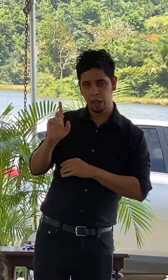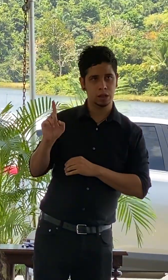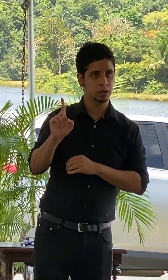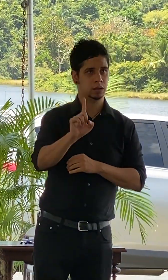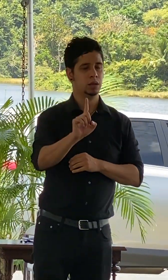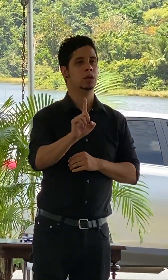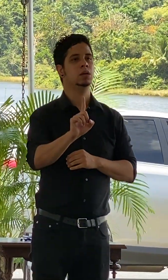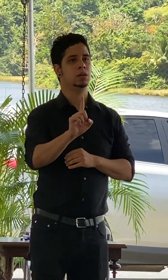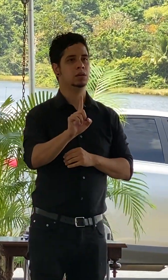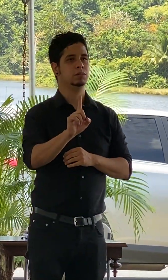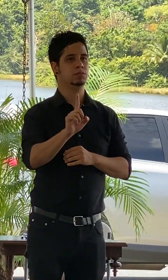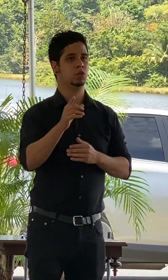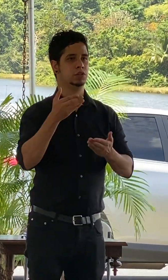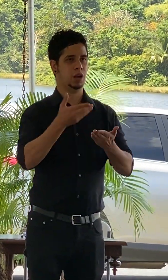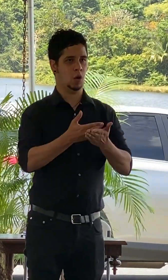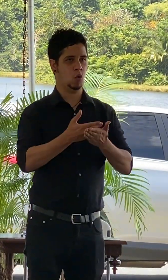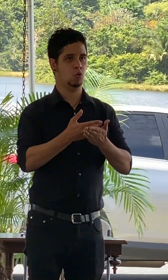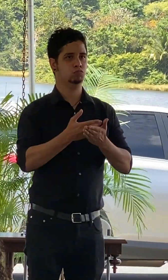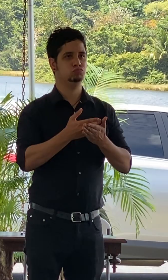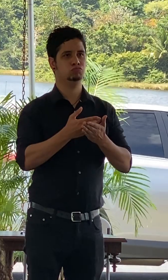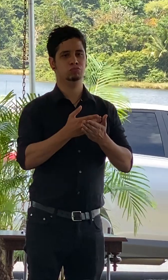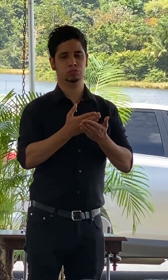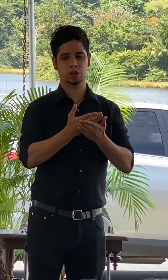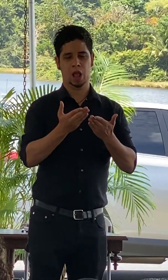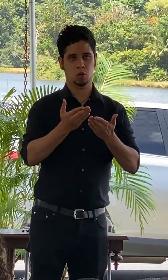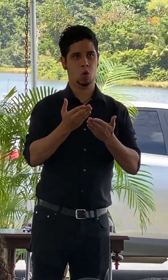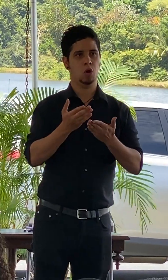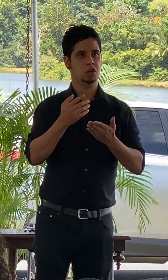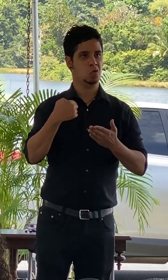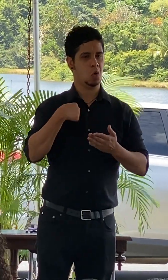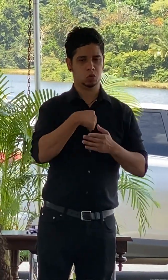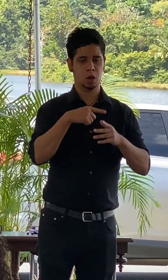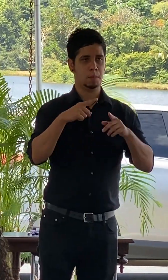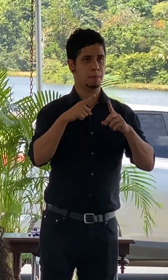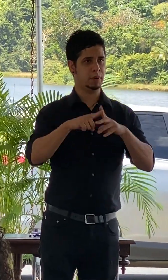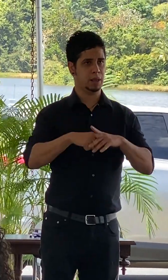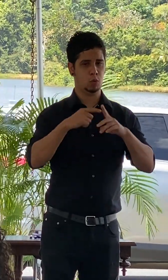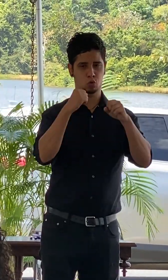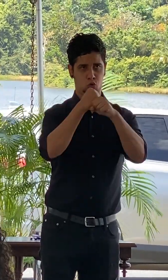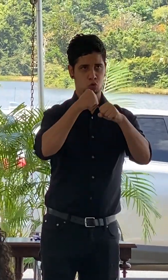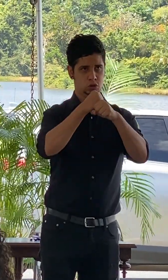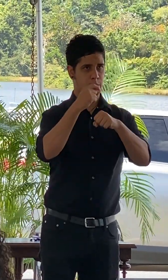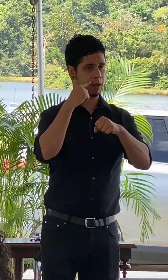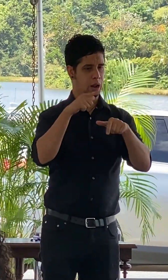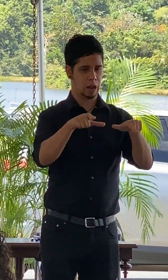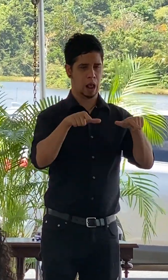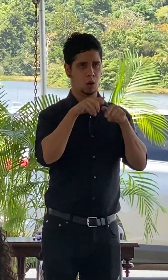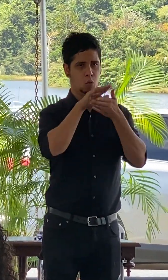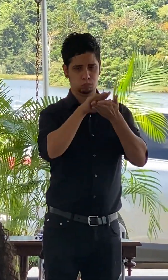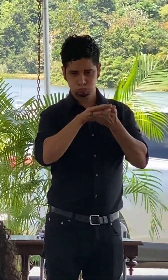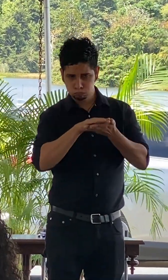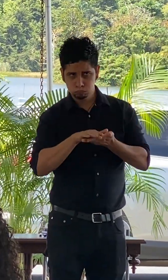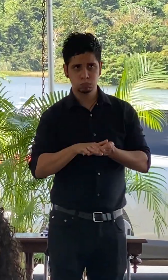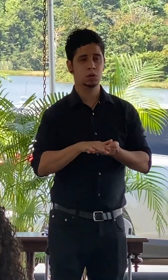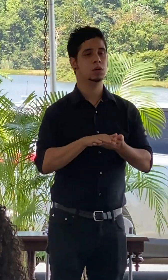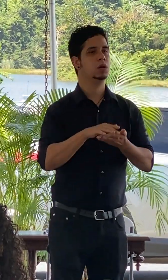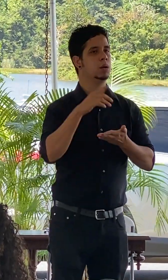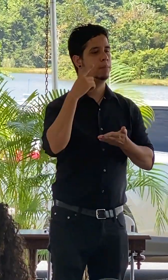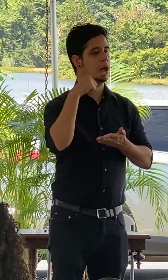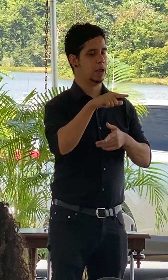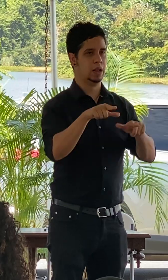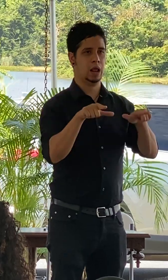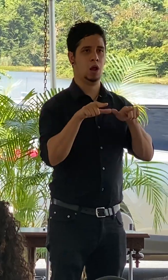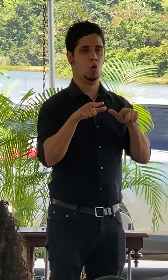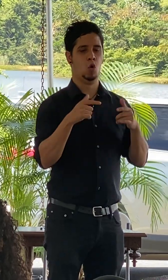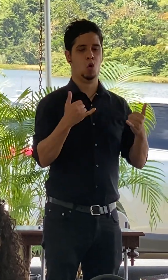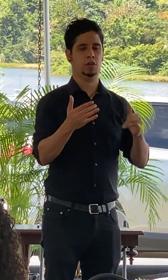traje un tanquecito de guerra por allí y comenzamos la lucha la guerra después de sacar este el agua flote para que esté la bola y se